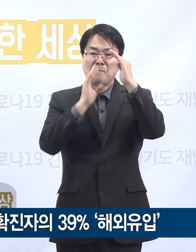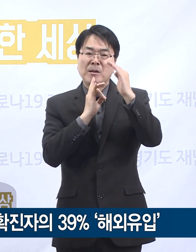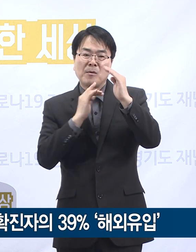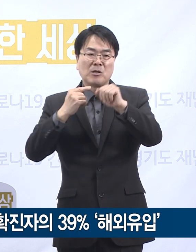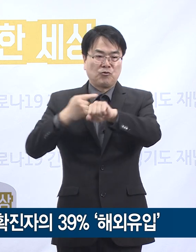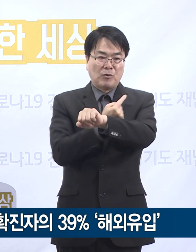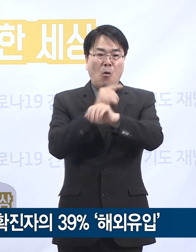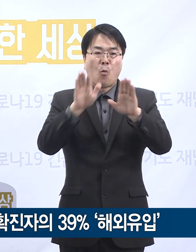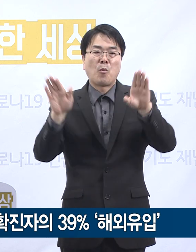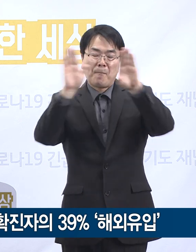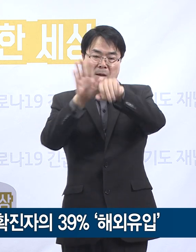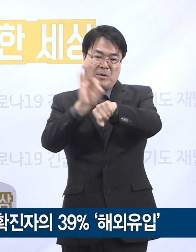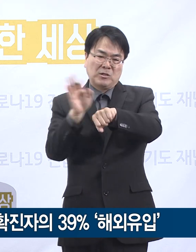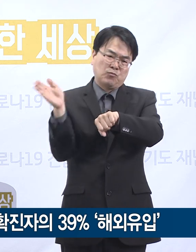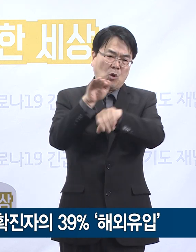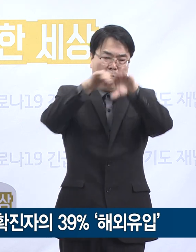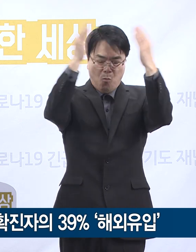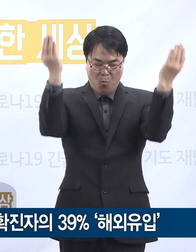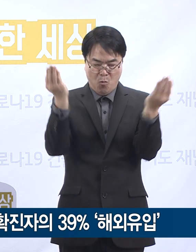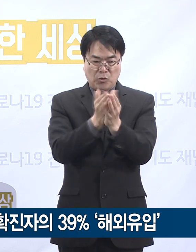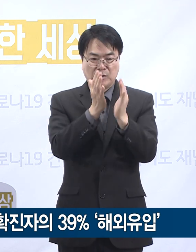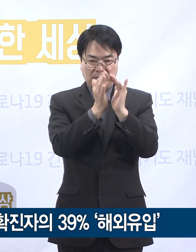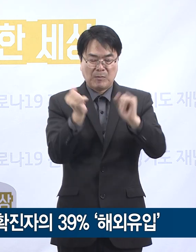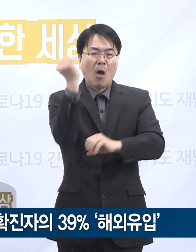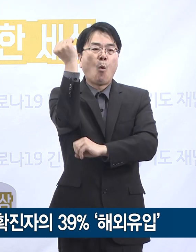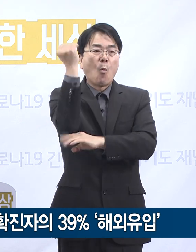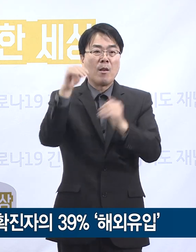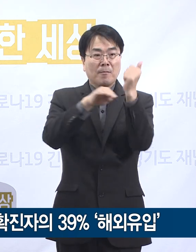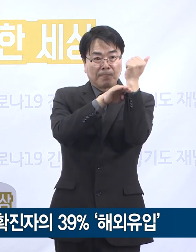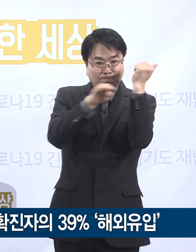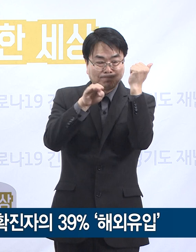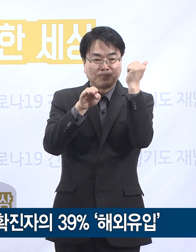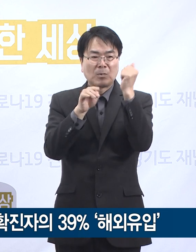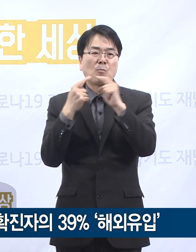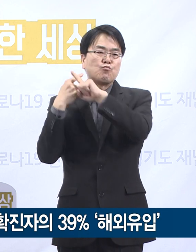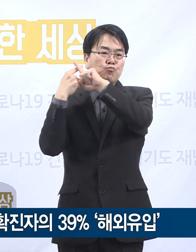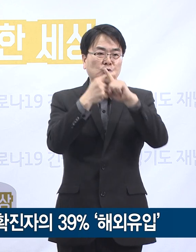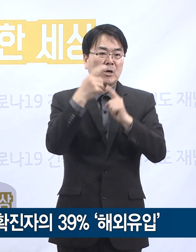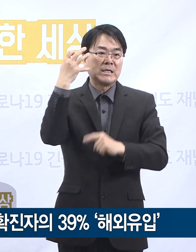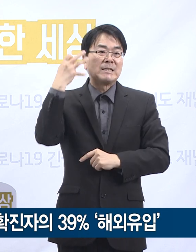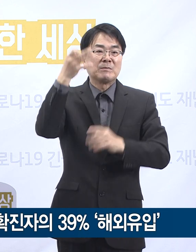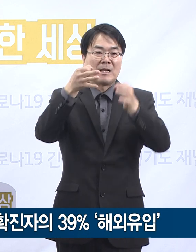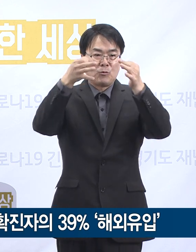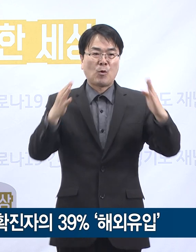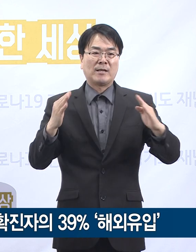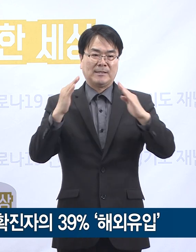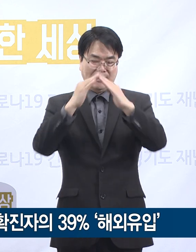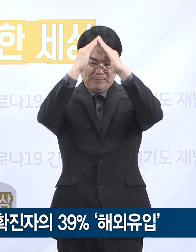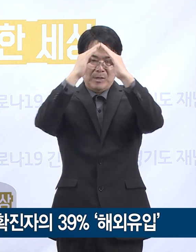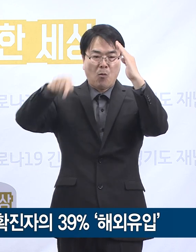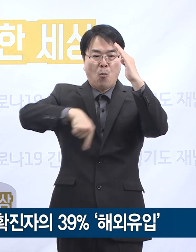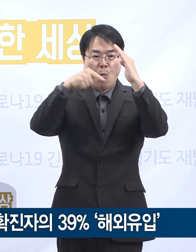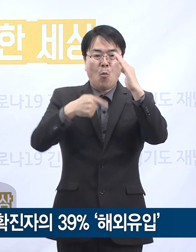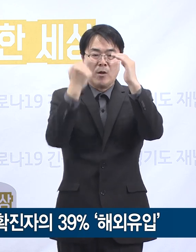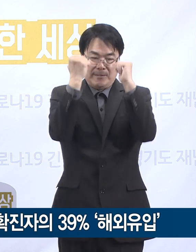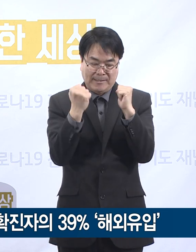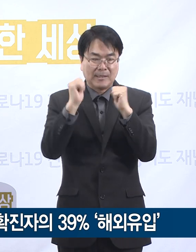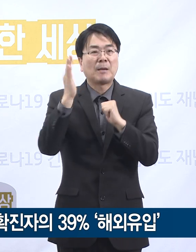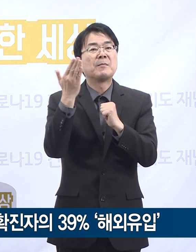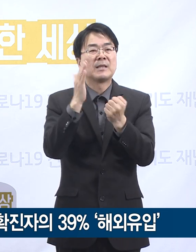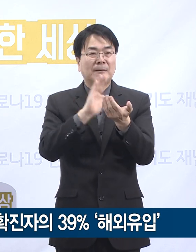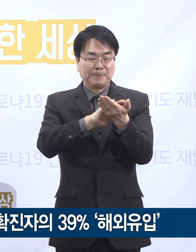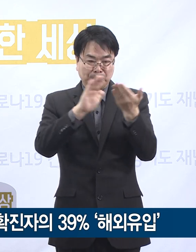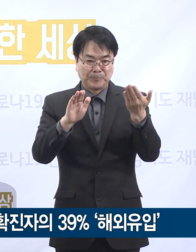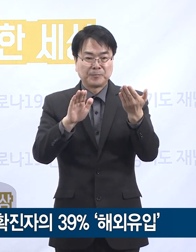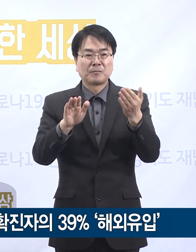0시부터는 모든 입국자에 대해 원칙적으로 입국 후 14일간 자가격리를 실시합니다. 오늘 0시